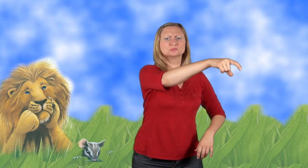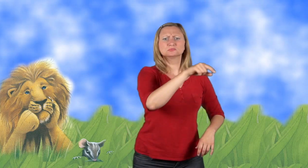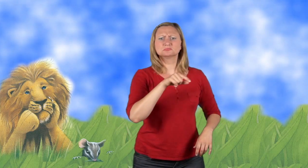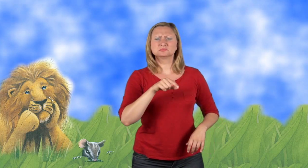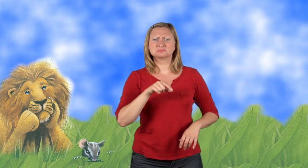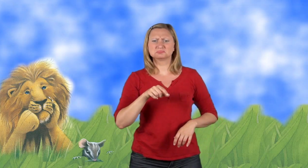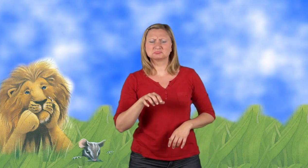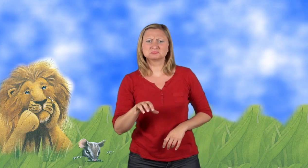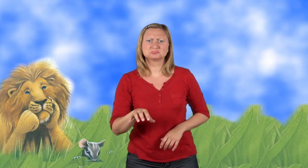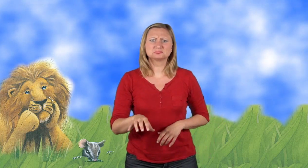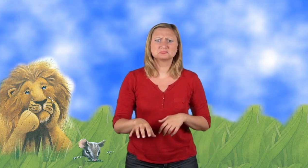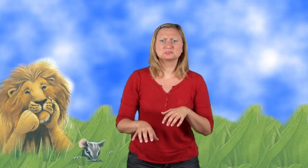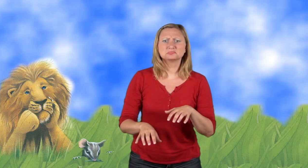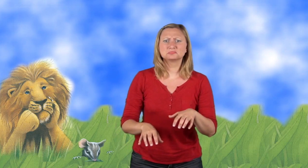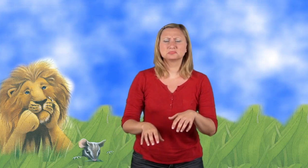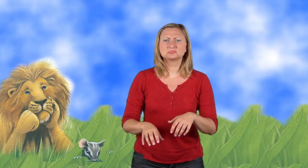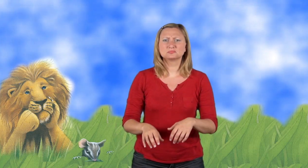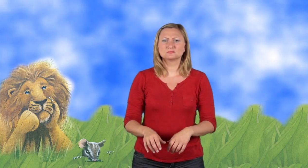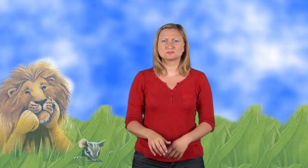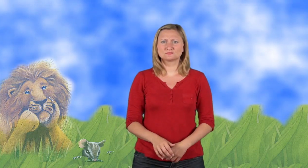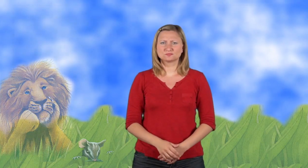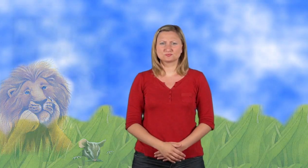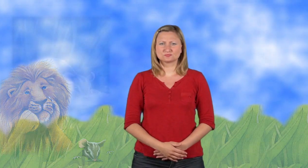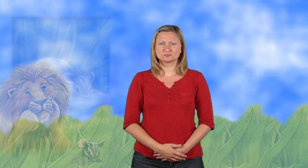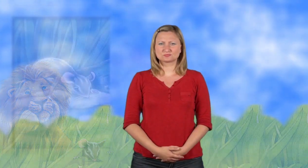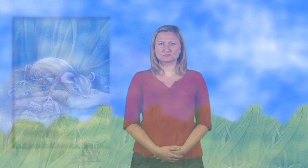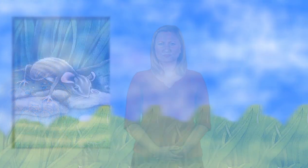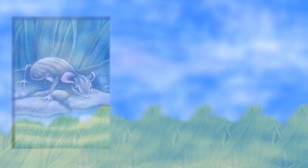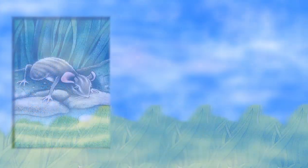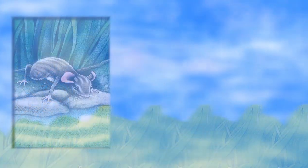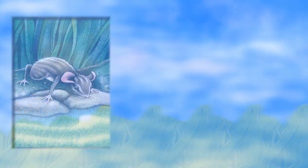Direkt an der Böschung im hohen Gras hockte eine kleine Streifenmaus.